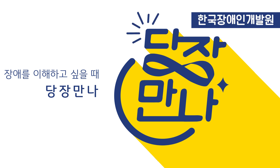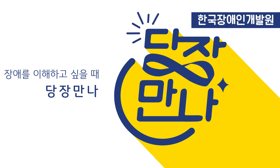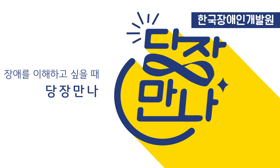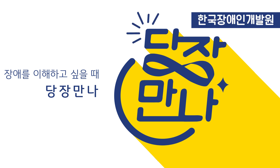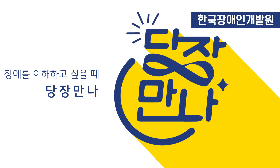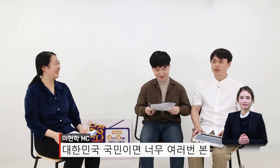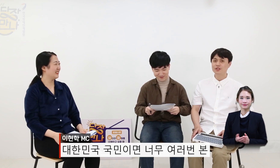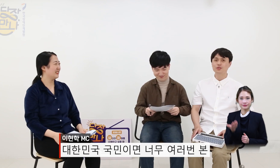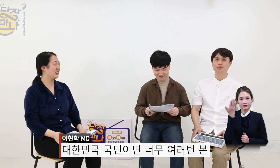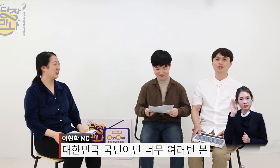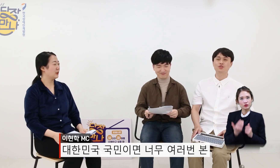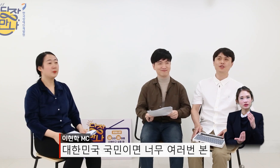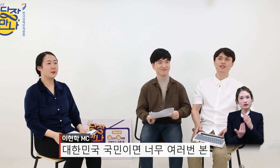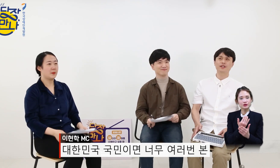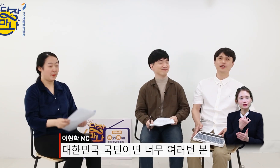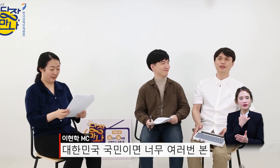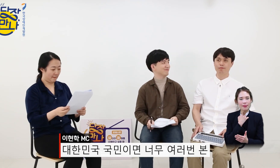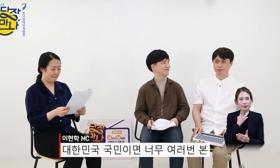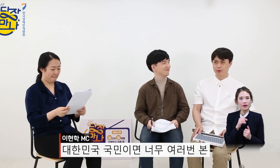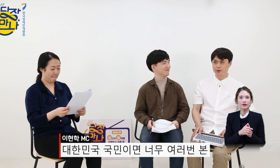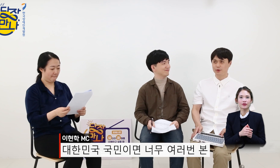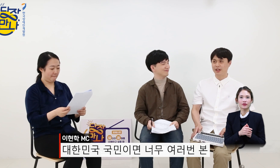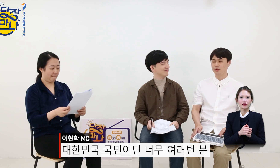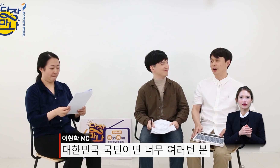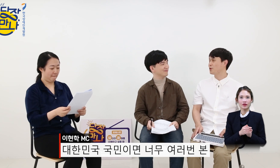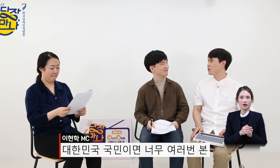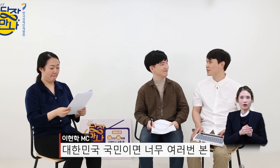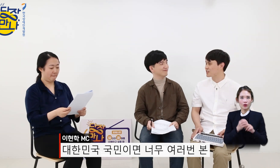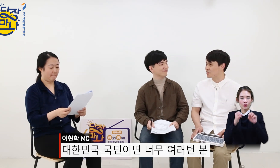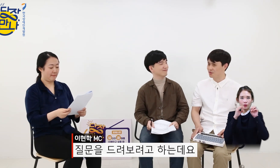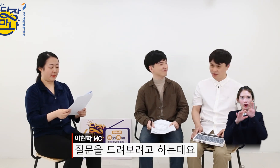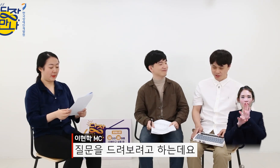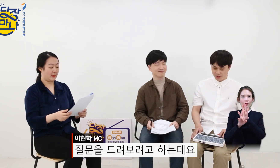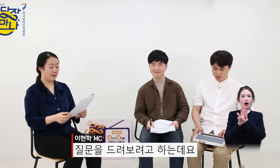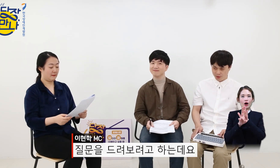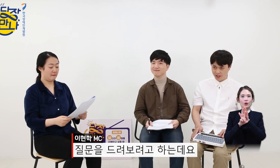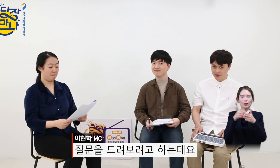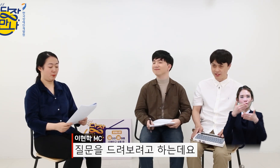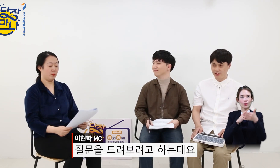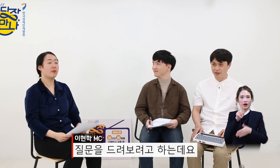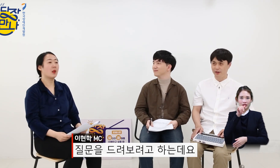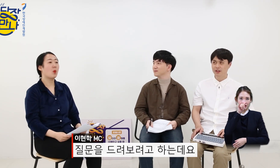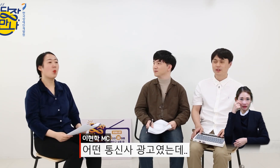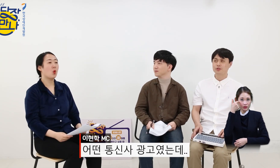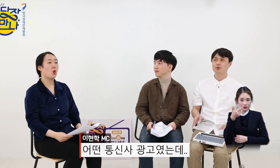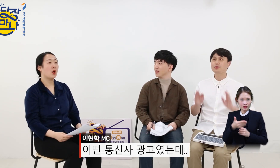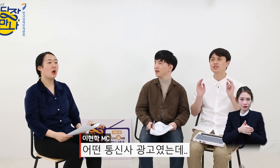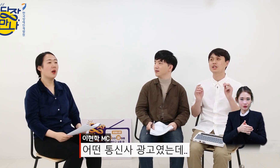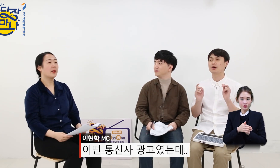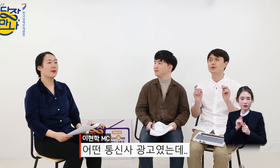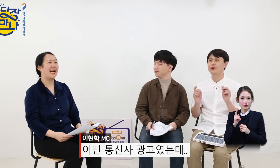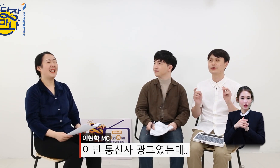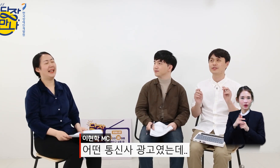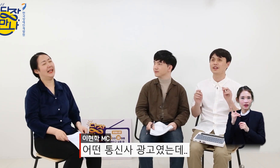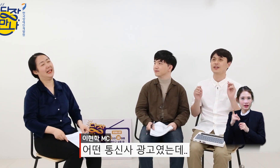최근에 좀 이슈가 된 어떤 한 광고에 대해서 질문을 드려보려고 하는데요 어떤 통신사 광고였는데